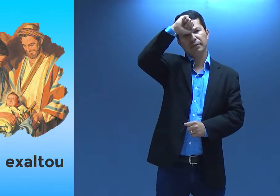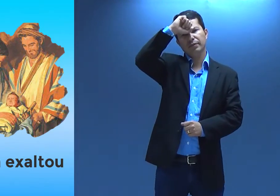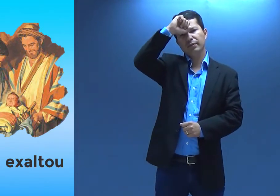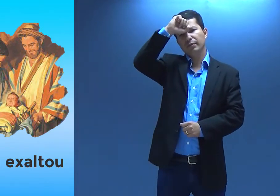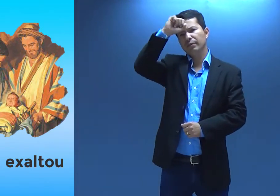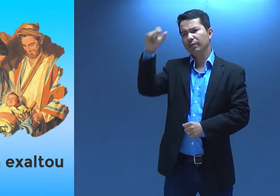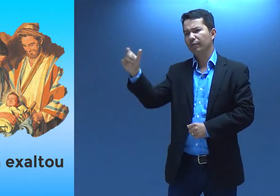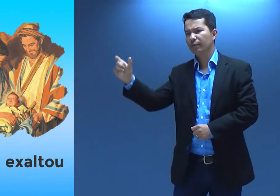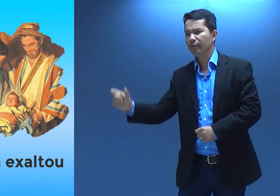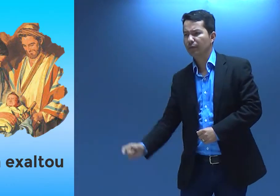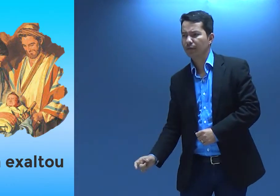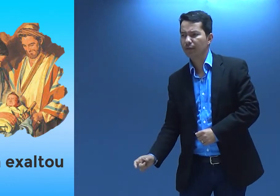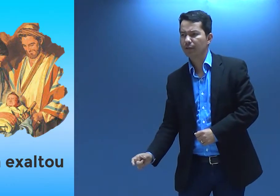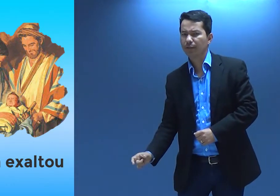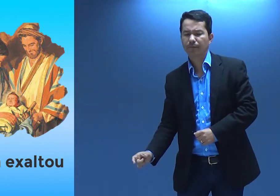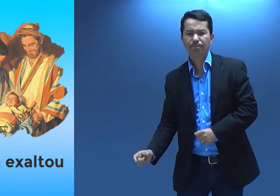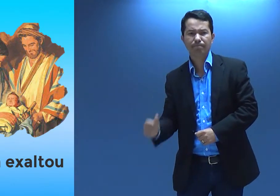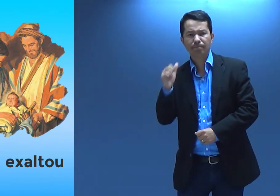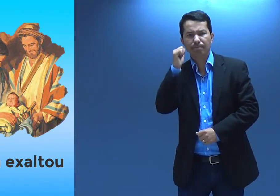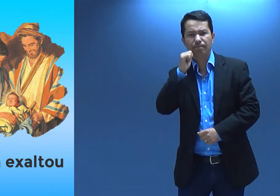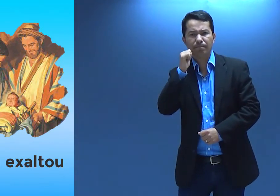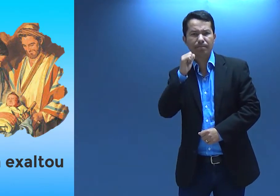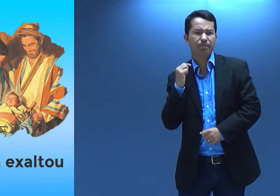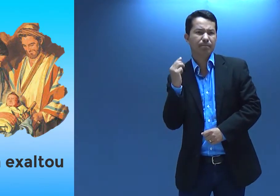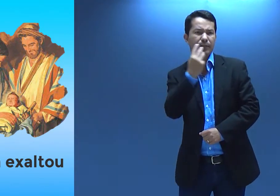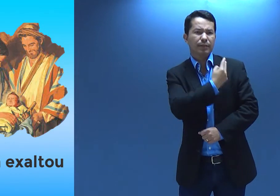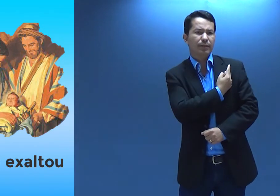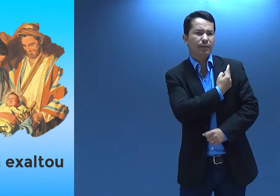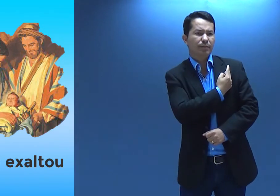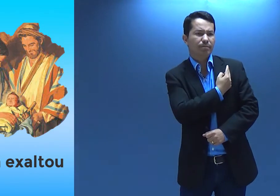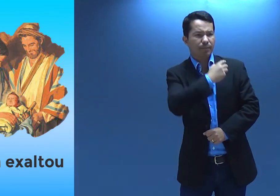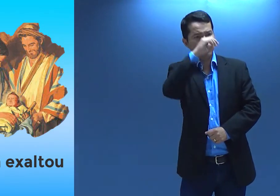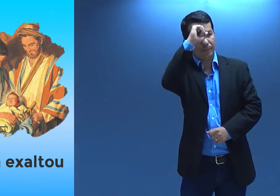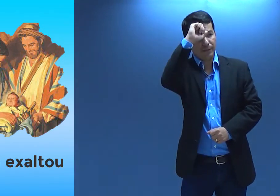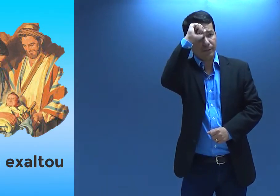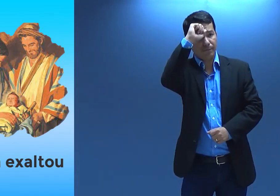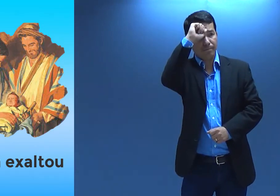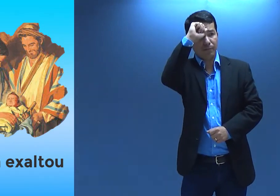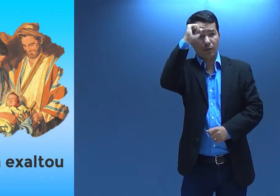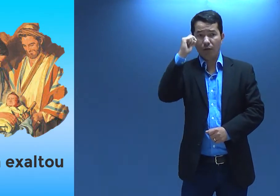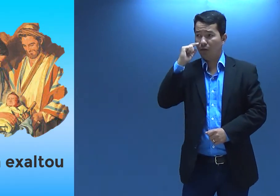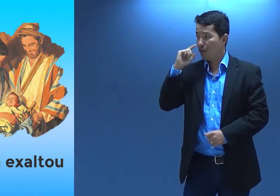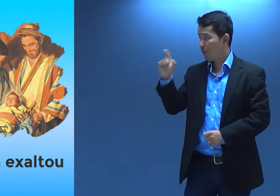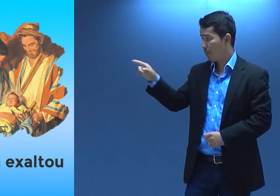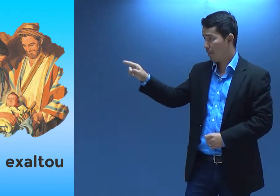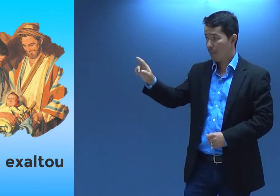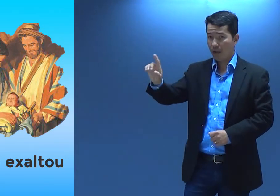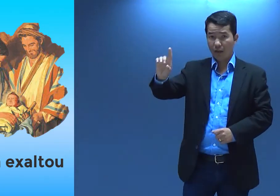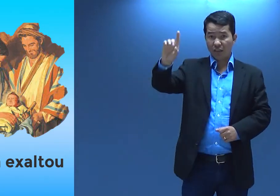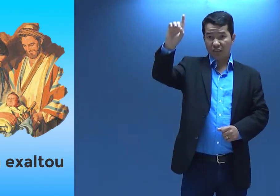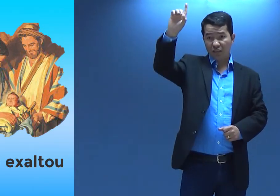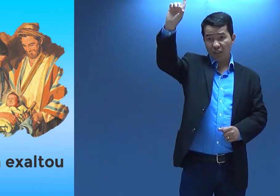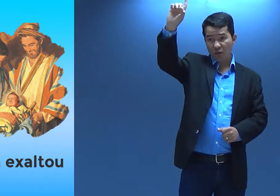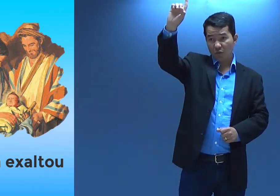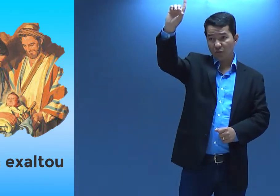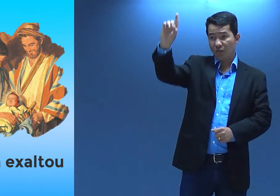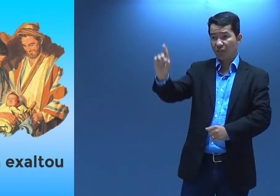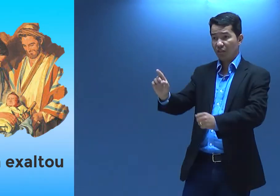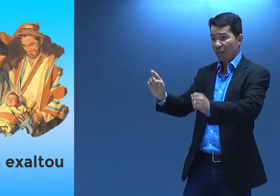Então, o que que a gente pode aprender aqui, com a Maria? Olha ali, Deus